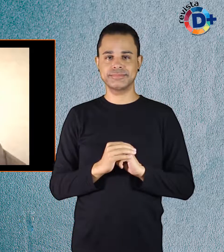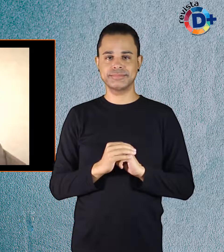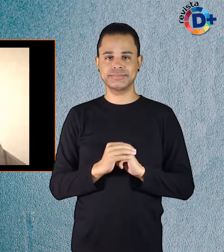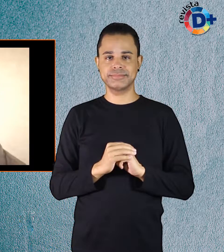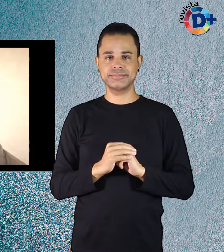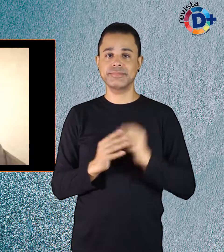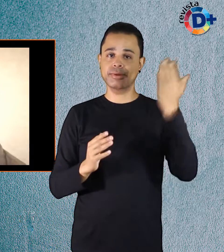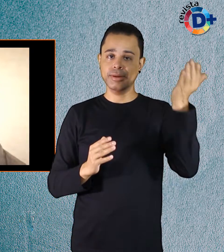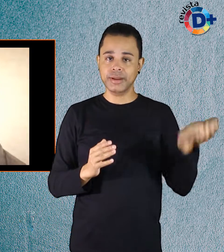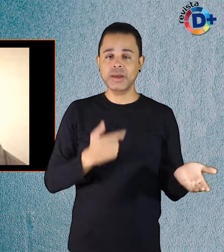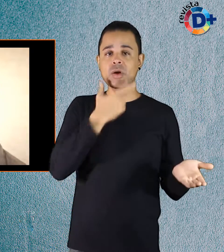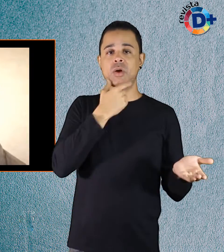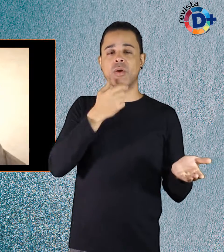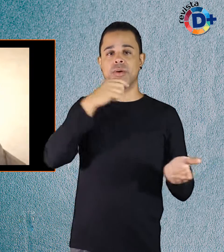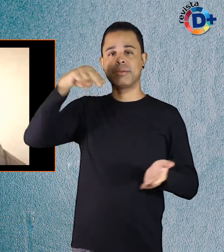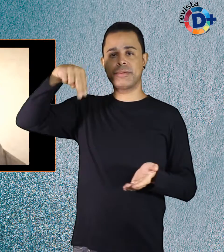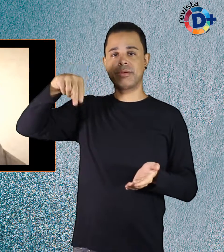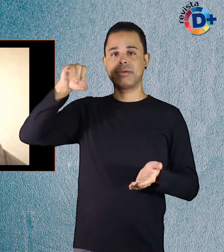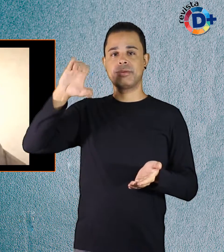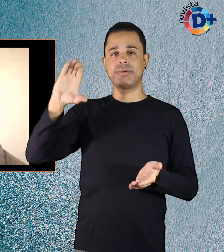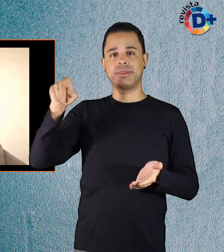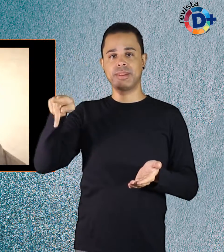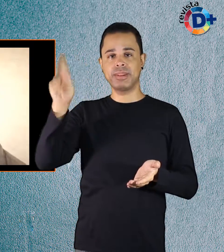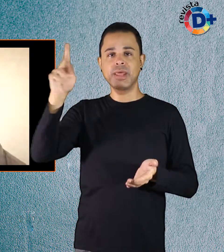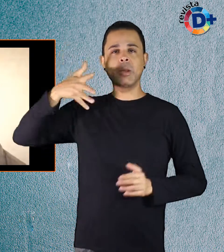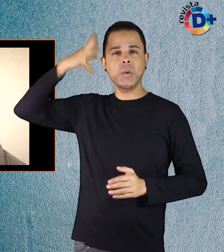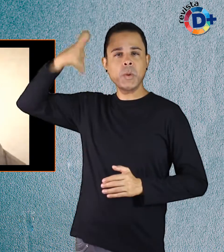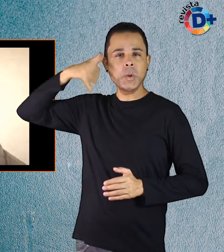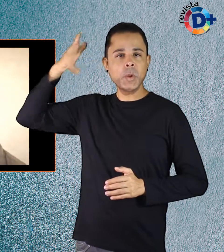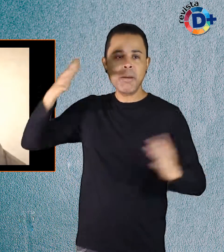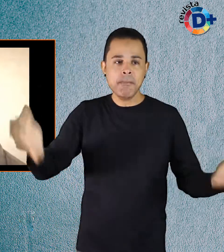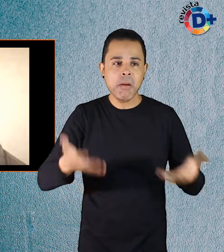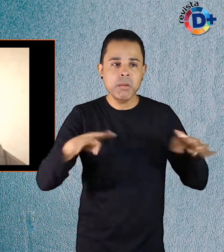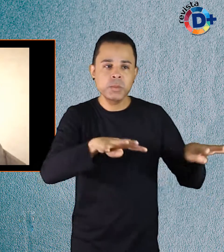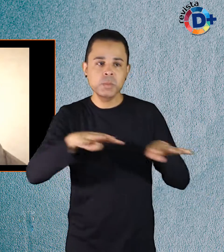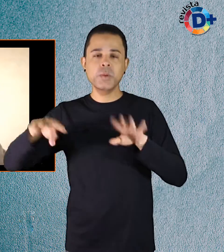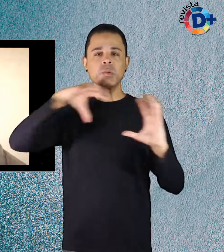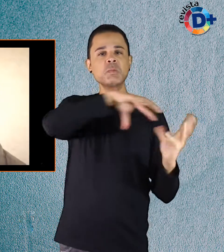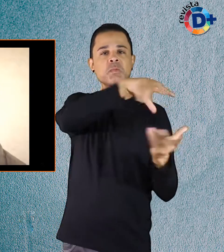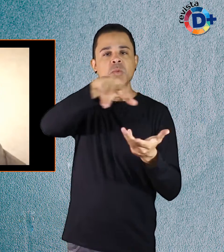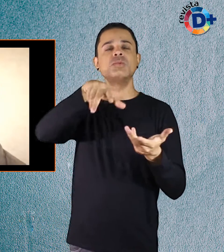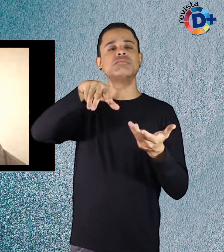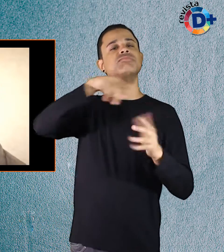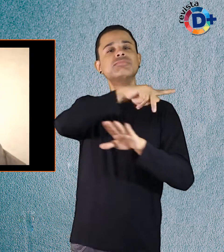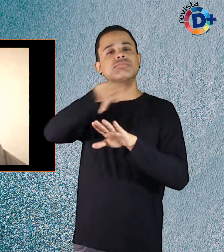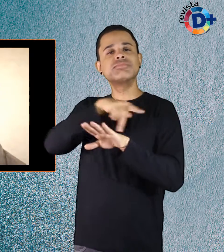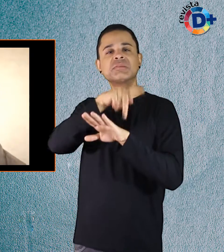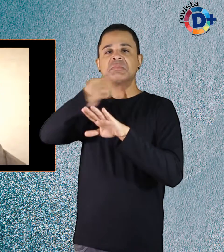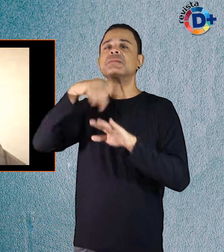Niki Vujicic, palestrante motivacional internacionalmente reconhecido,